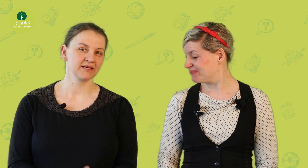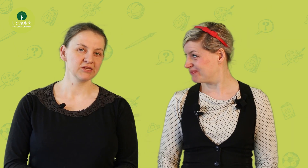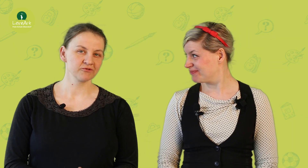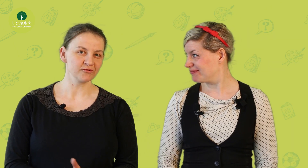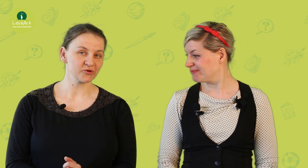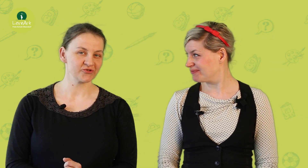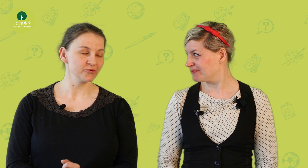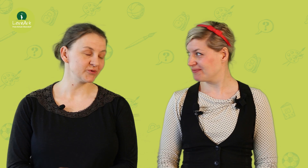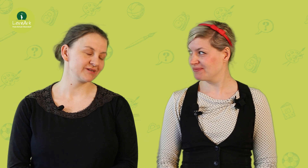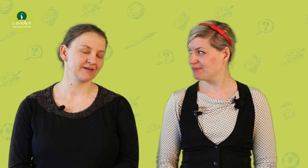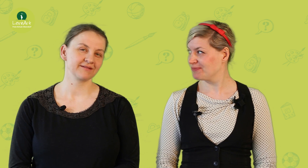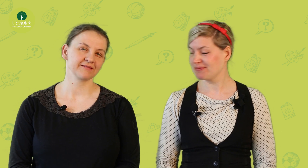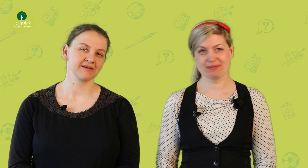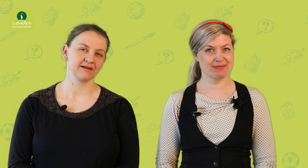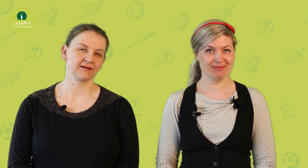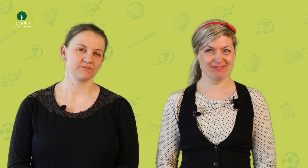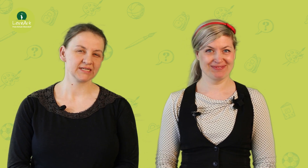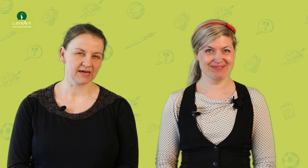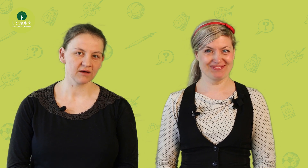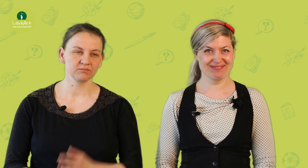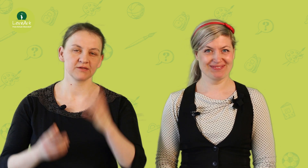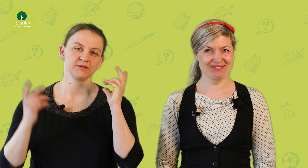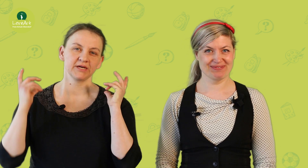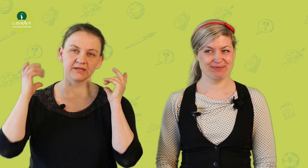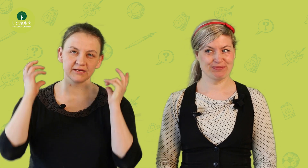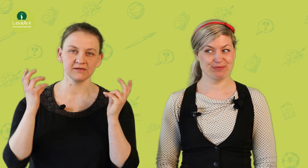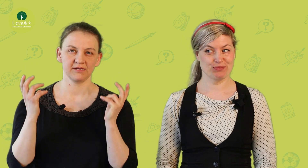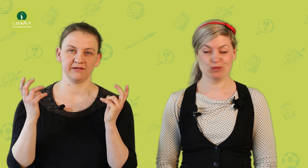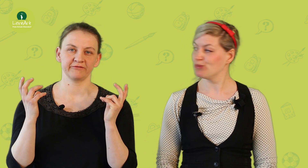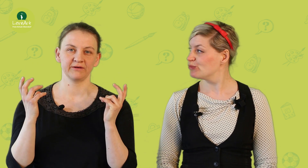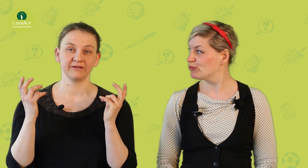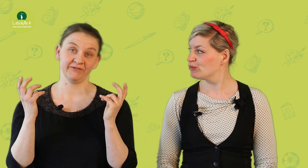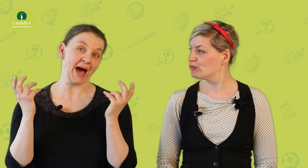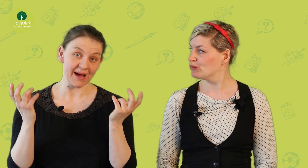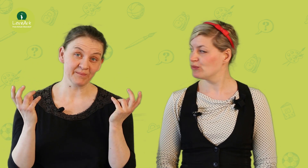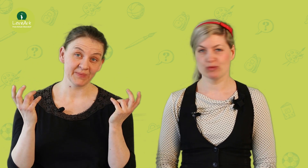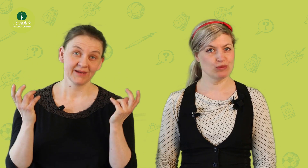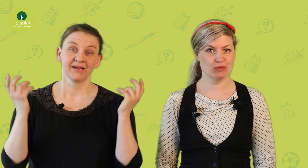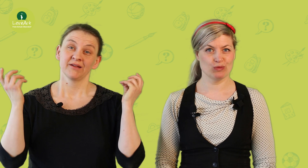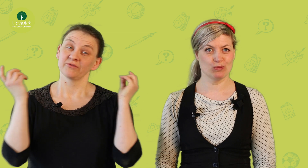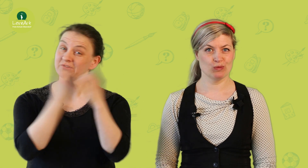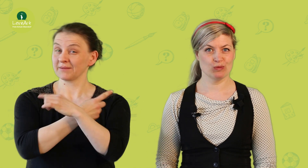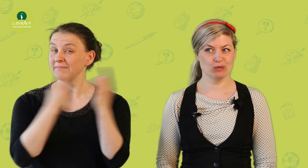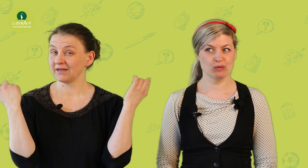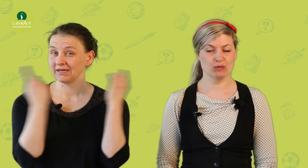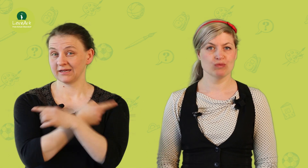kinesiologischen Übungen geht es ja immer darum, dass die beiden Gehirnhälften, die wir haben, sozusagen miteinander